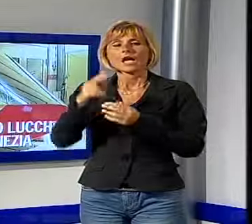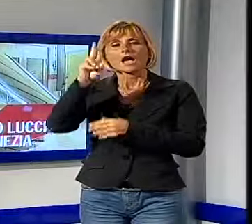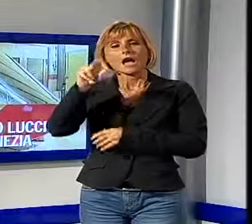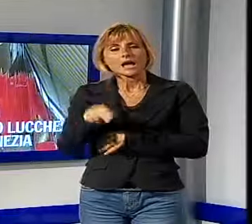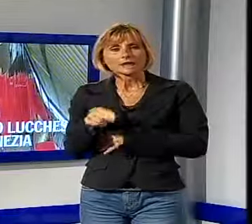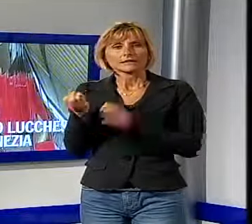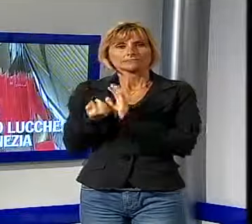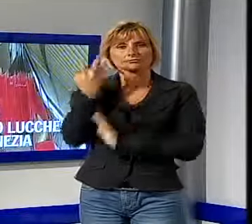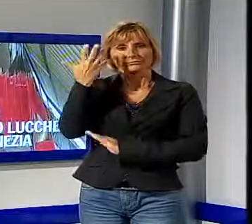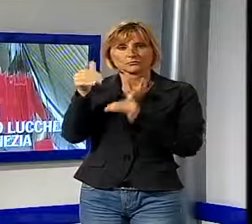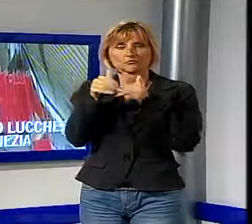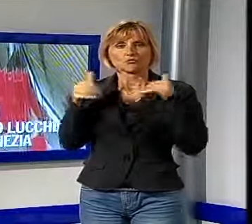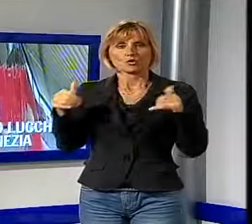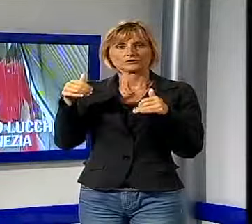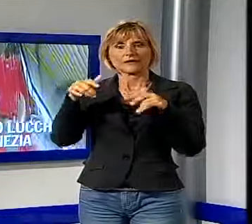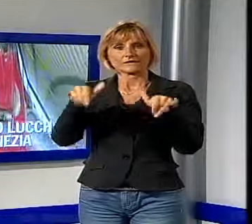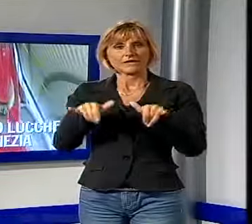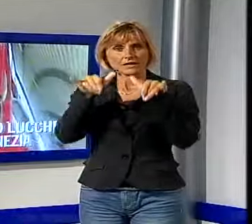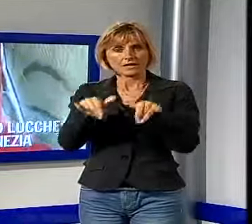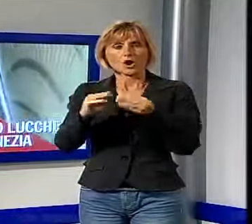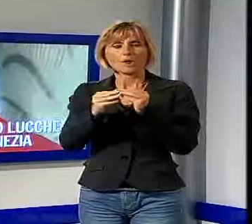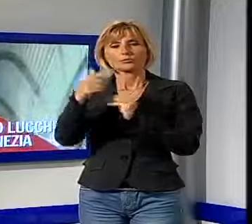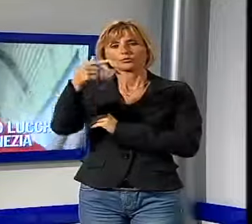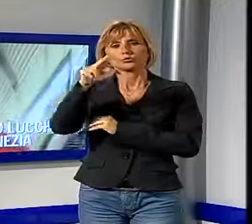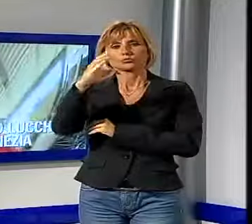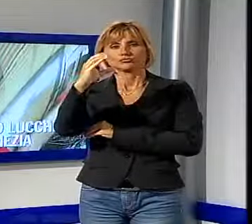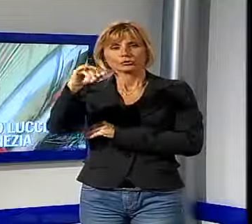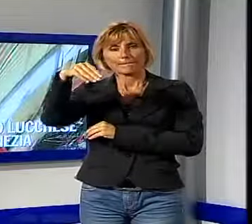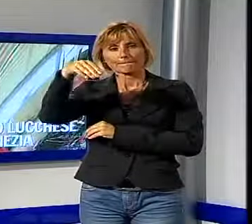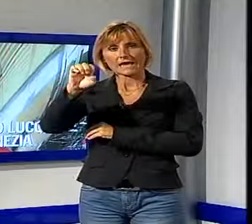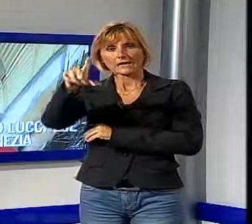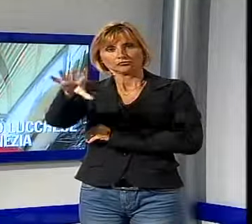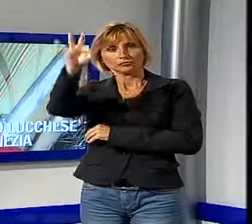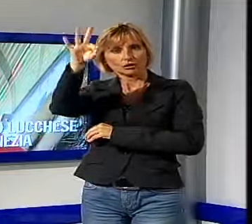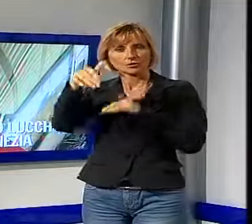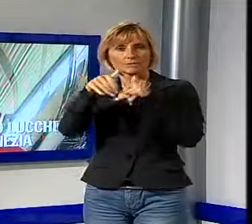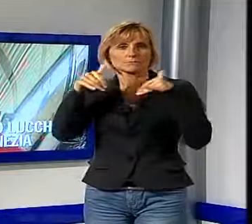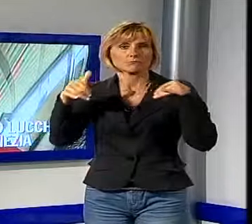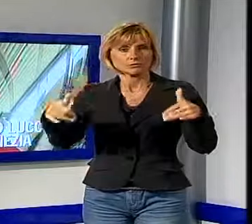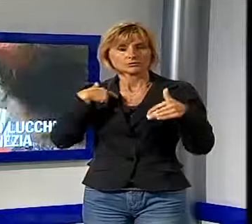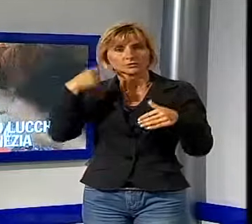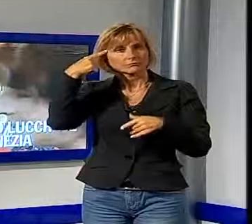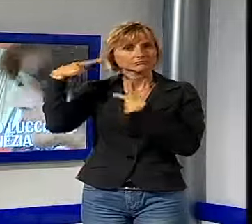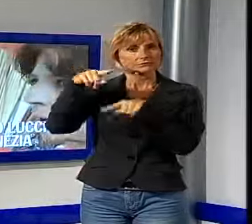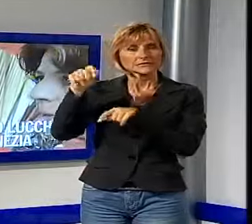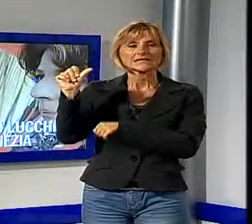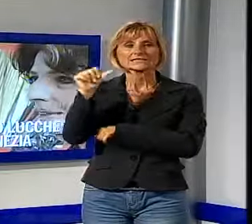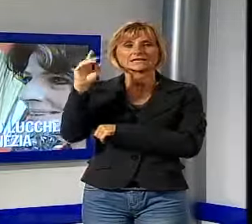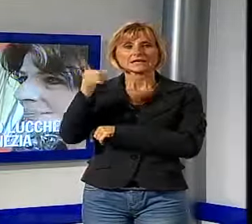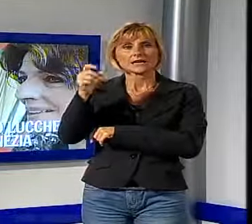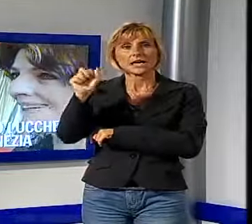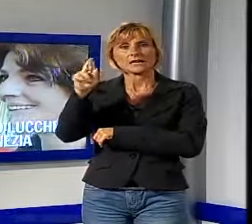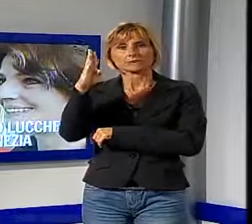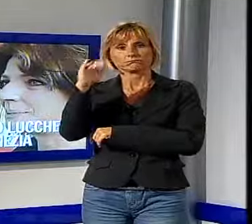lucchese in mostra a Venezia, l'opera di Silvia Tucci Mei scelta per la mostra curata da Vittorio Sgarbi nell'ambito della